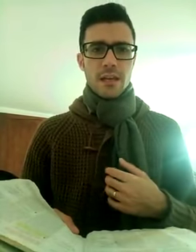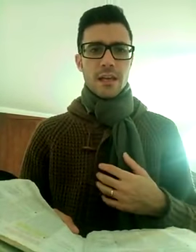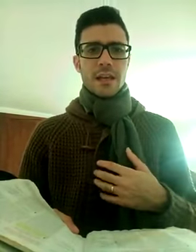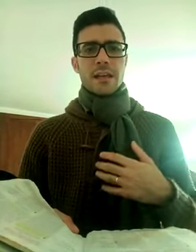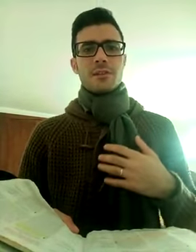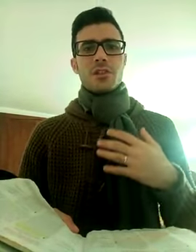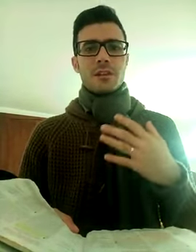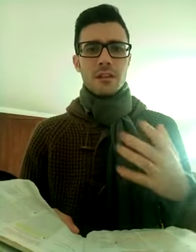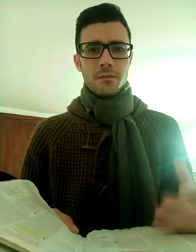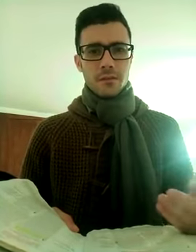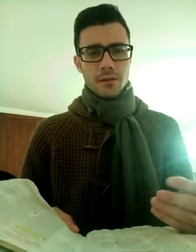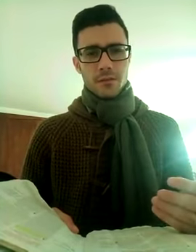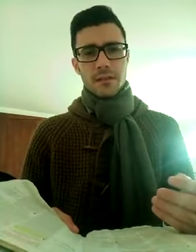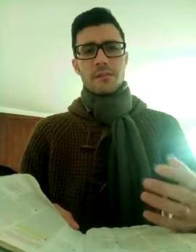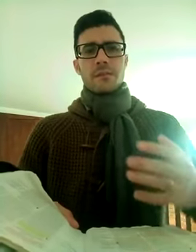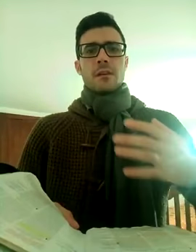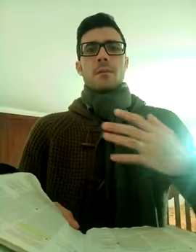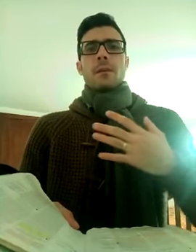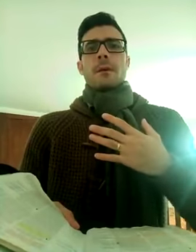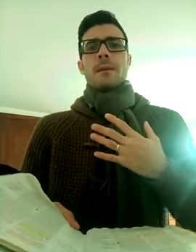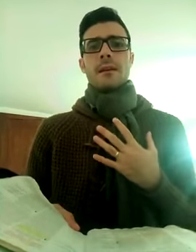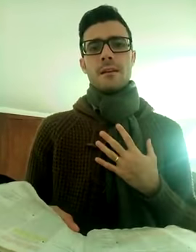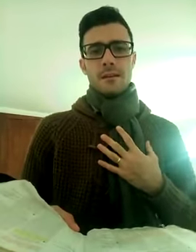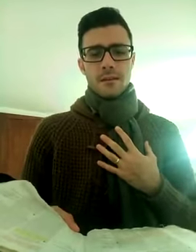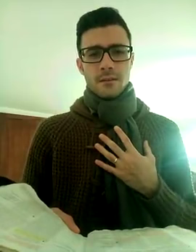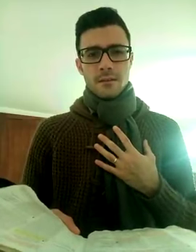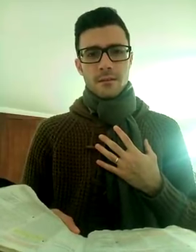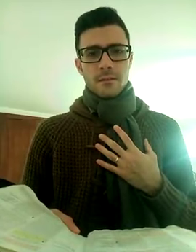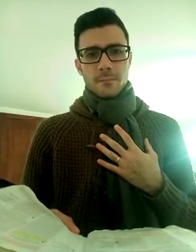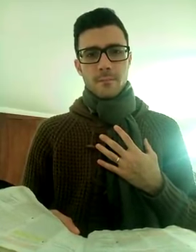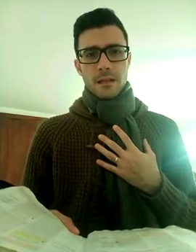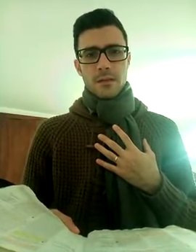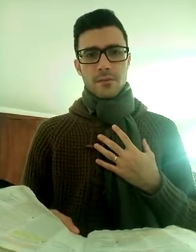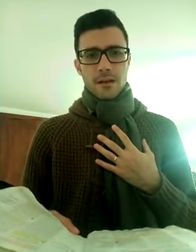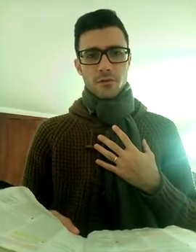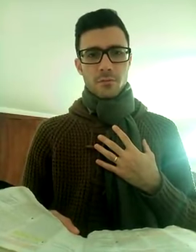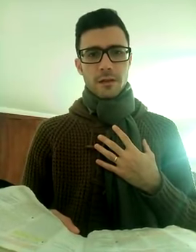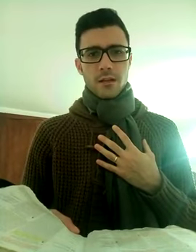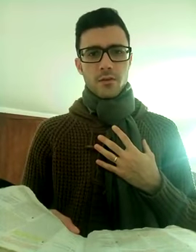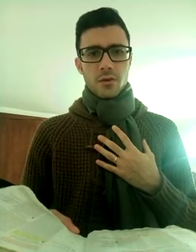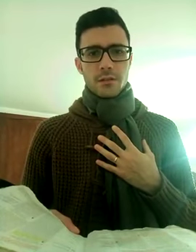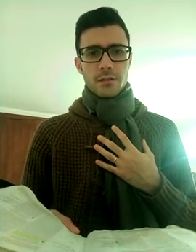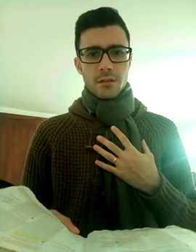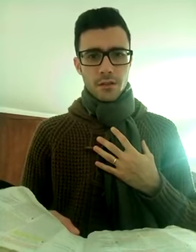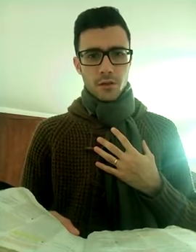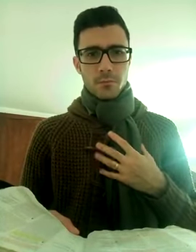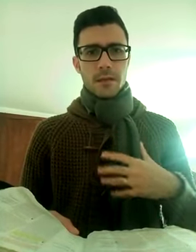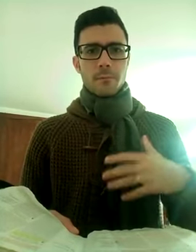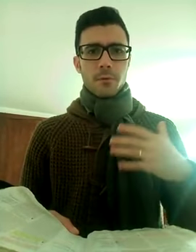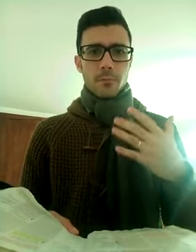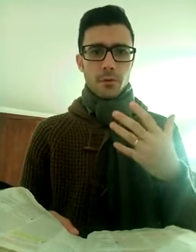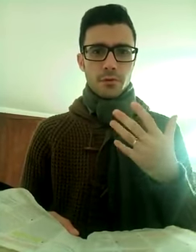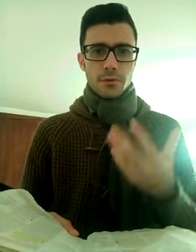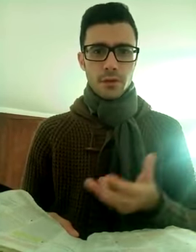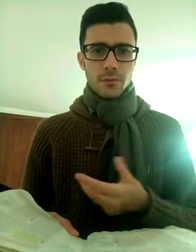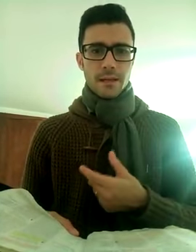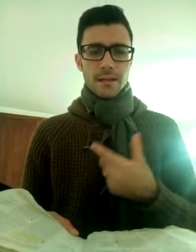che ci edificano, edificano prima me, che le faccio per la gloria di Dio, per il popolo di Dio, per la